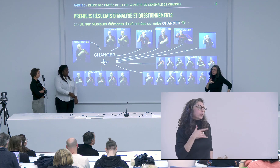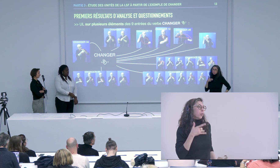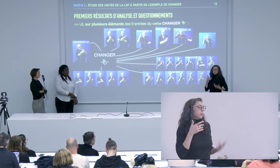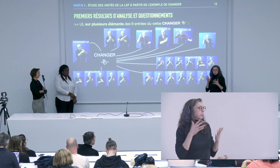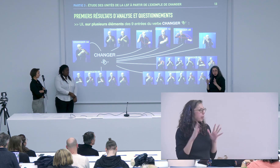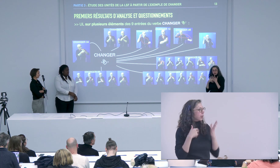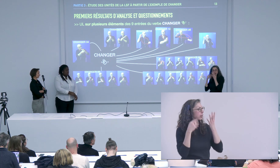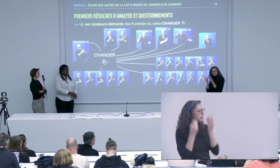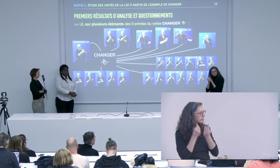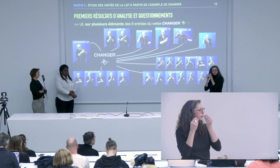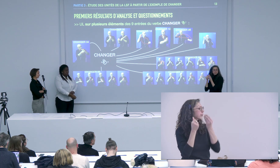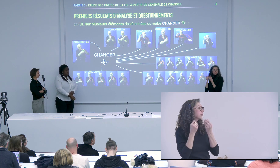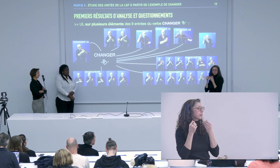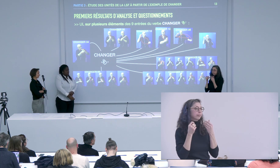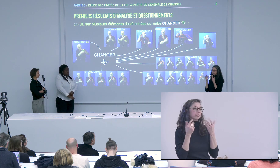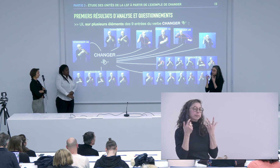soutenance